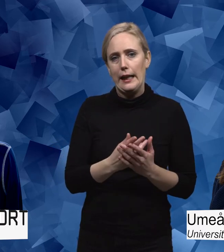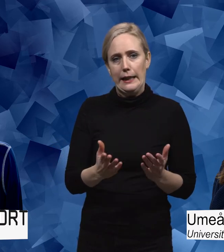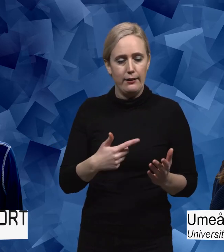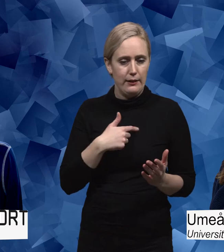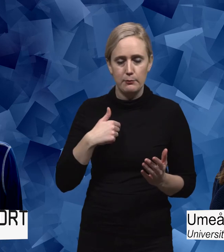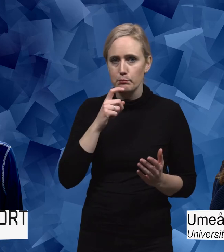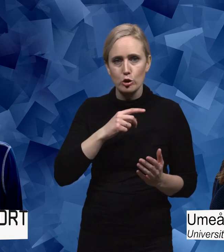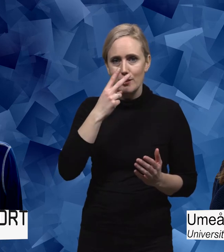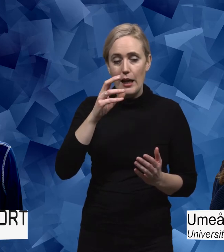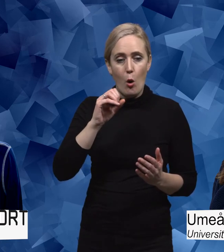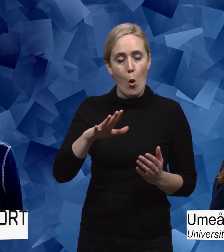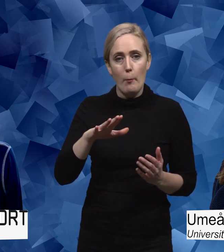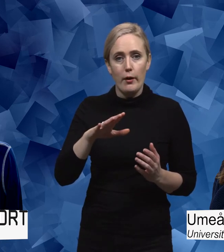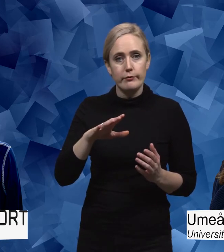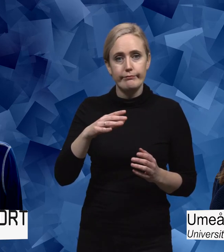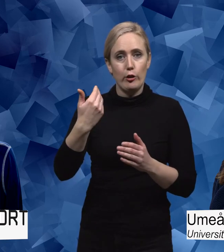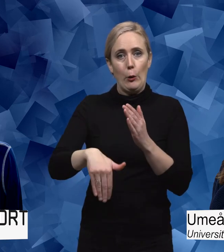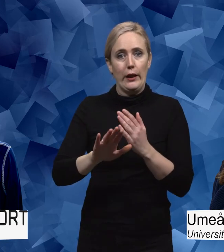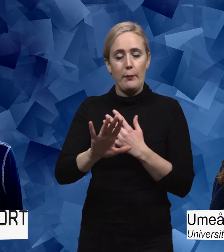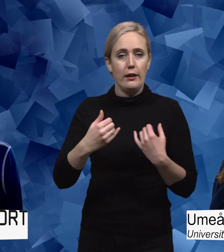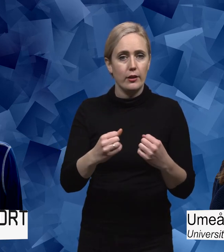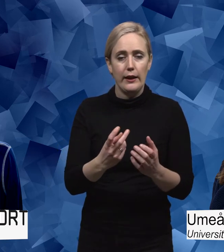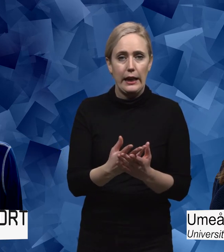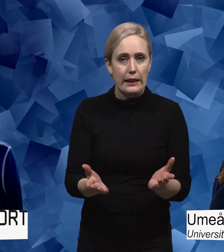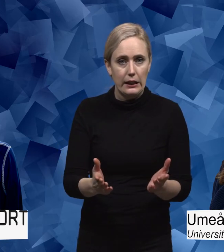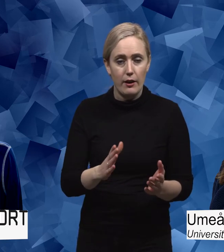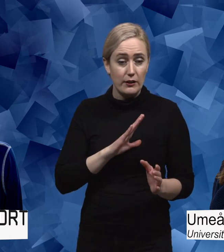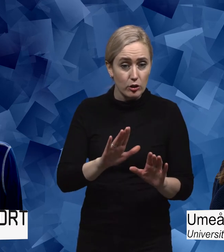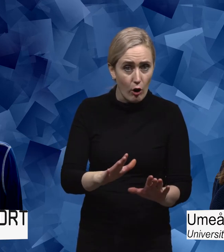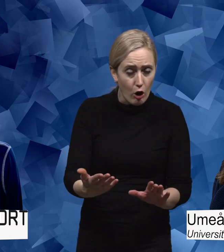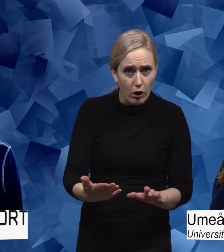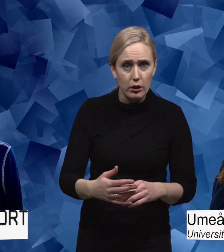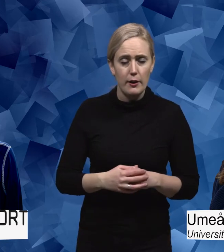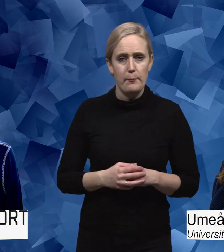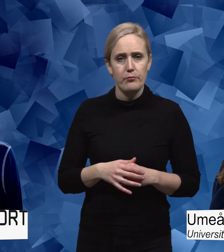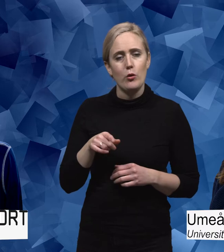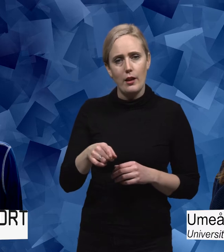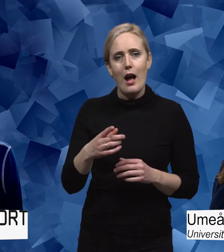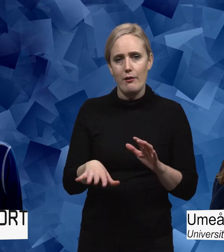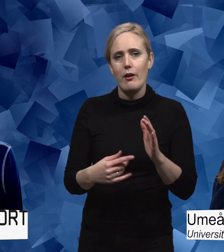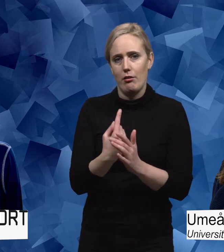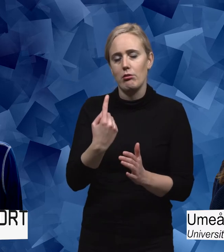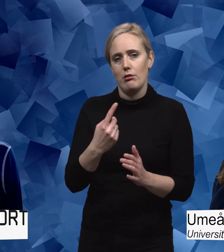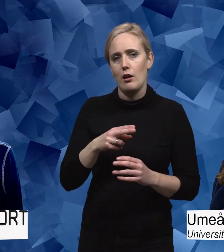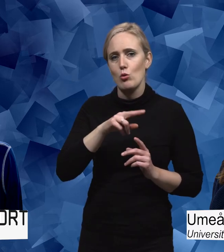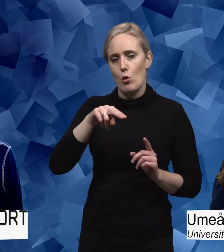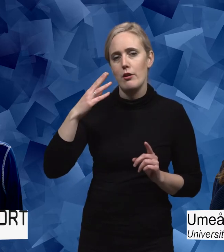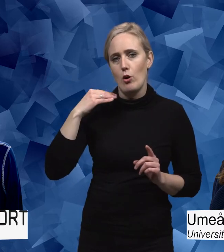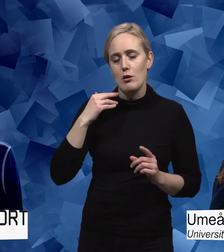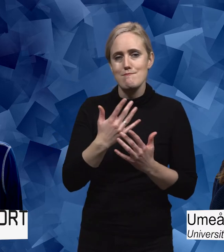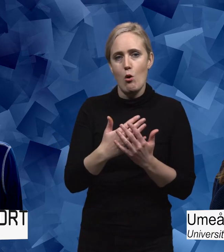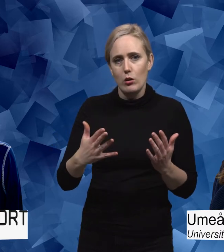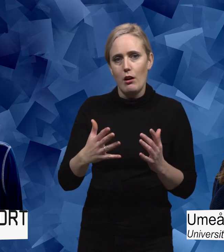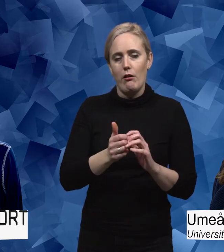följa upp om de blir kvar i verksamheten eller inte. Det är väl det som jag har förstått ändå är en tendens eller det som hände i Norge. Att många